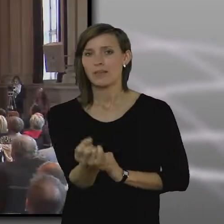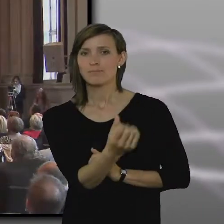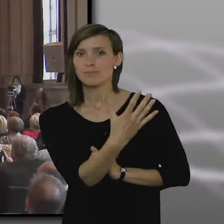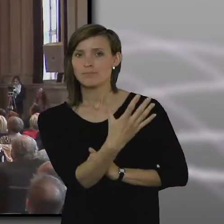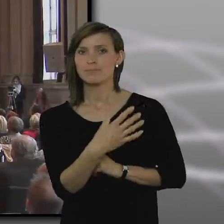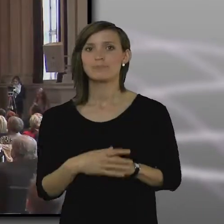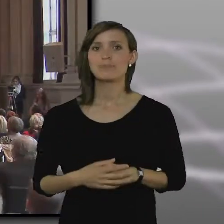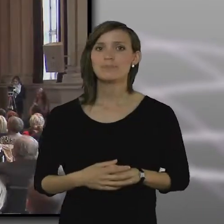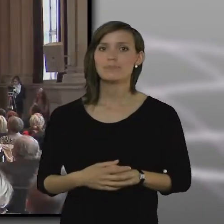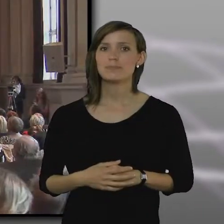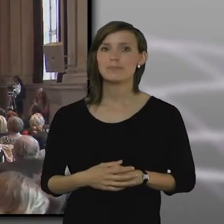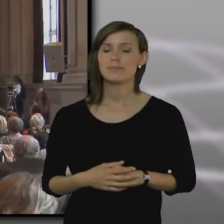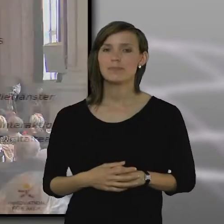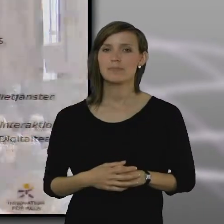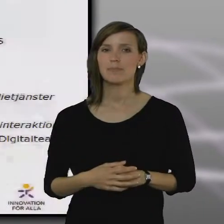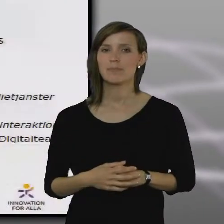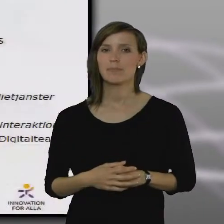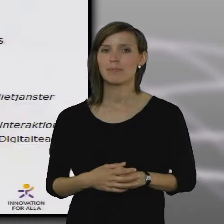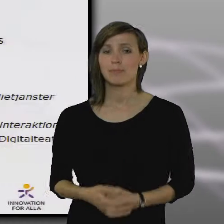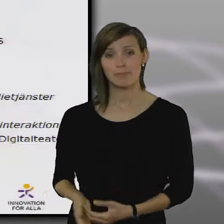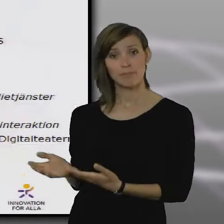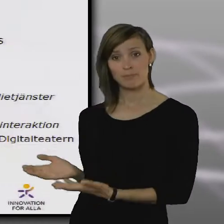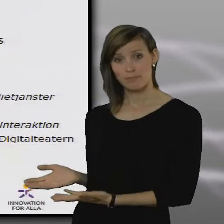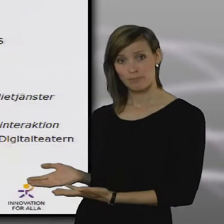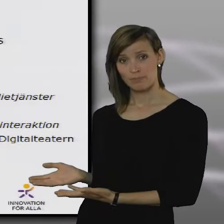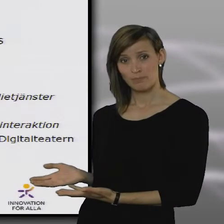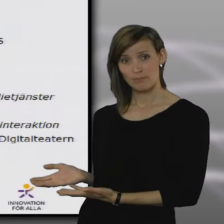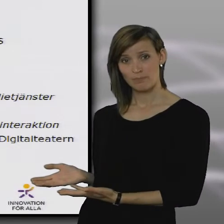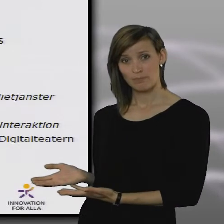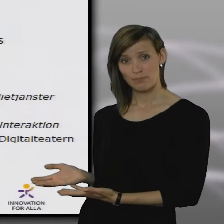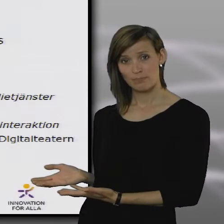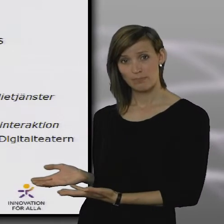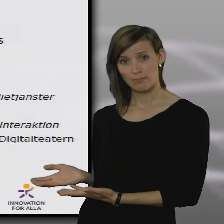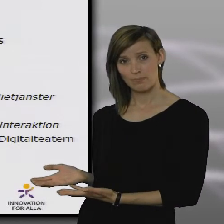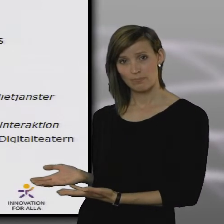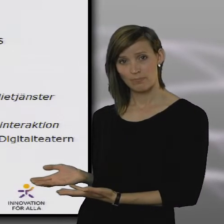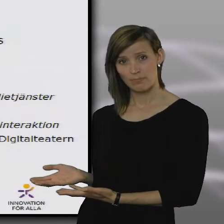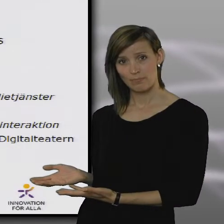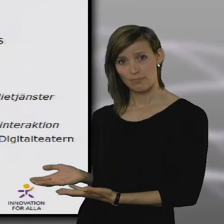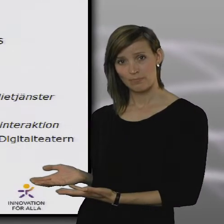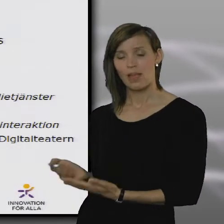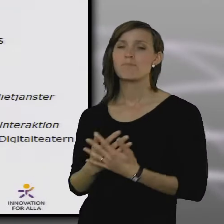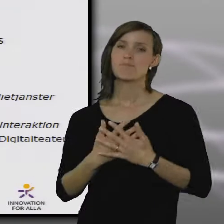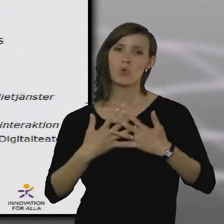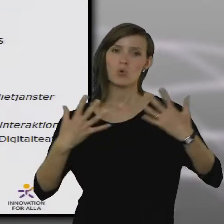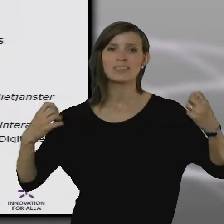Det ser ut så här. Som ni ser så är det många spännande talare som vi kommer att få lyssna på idag.